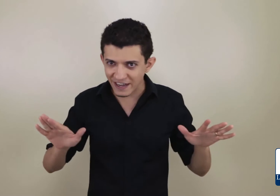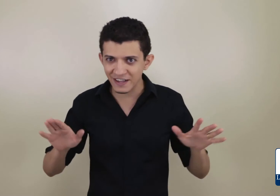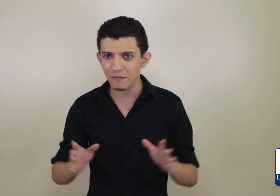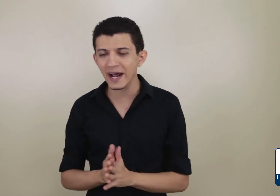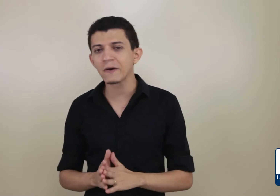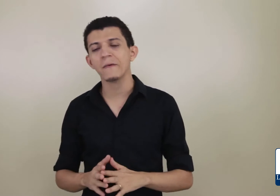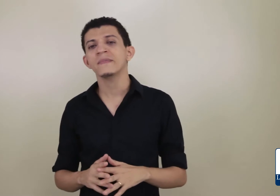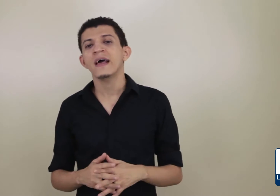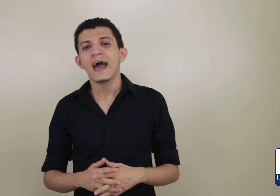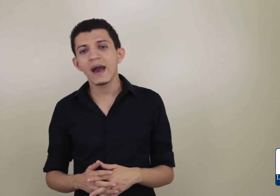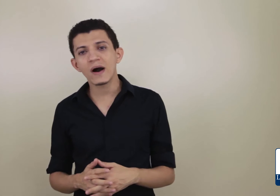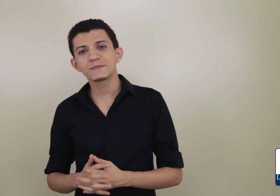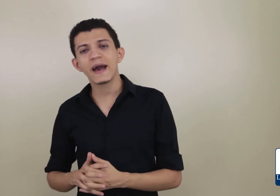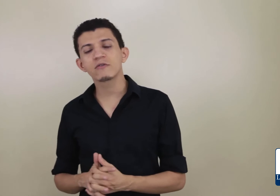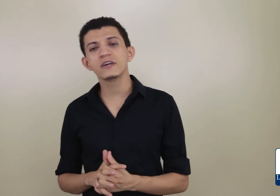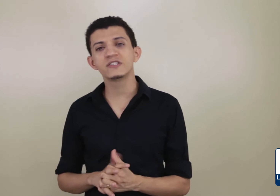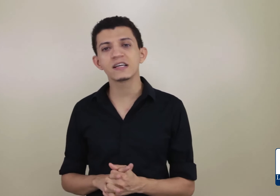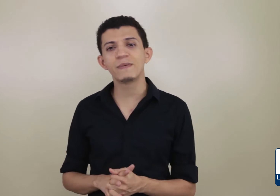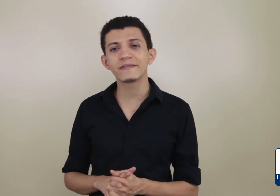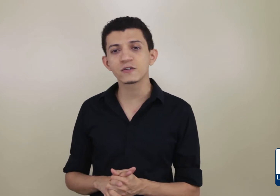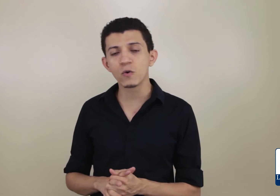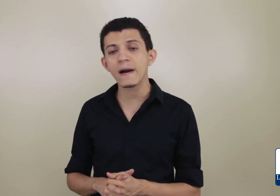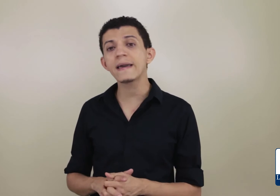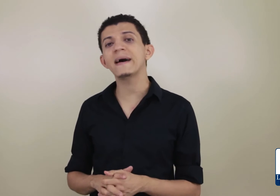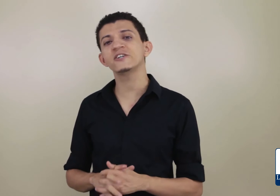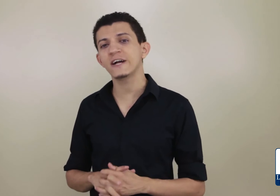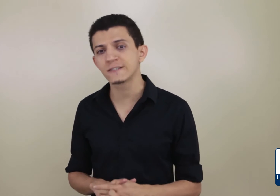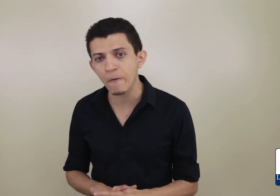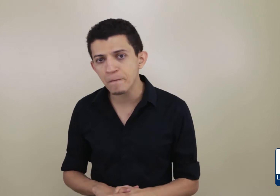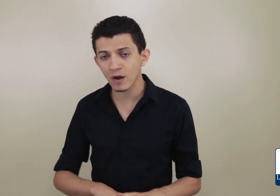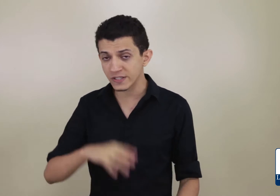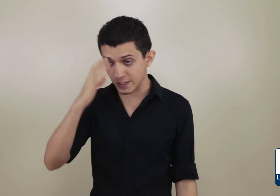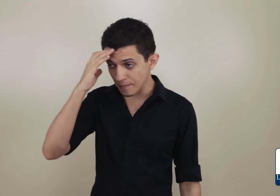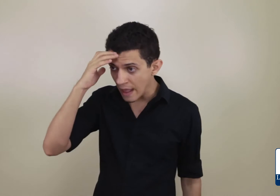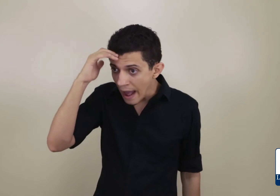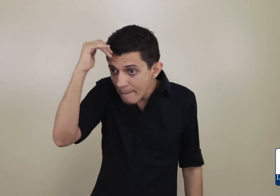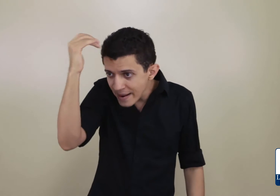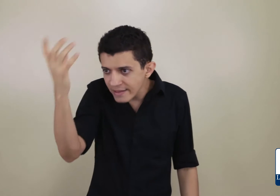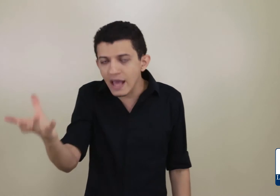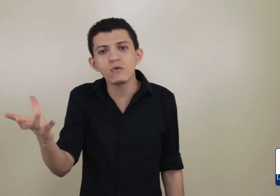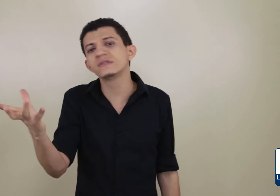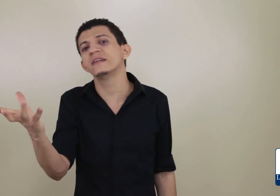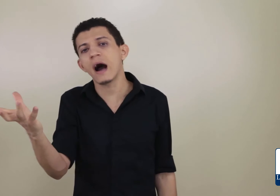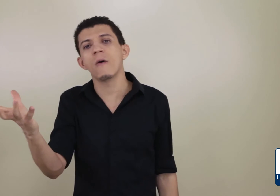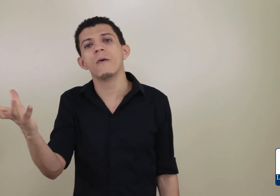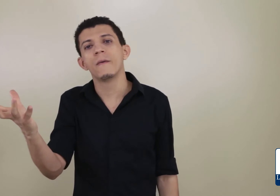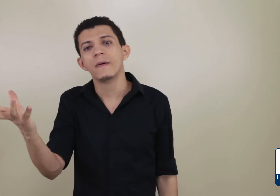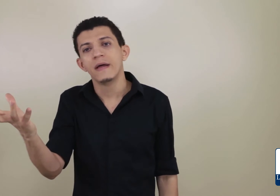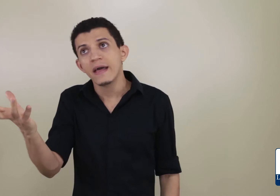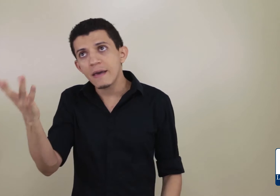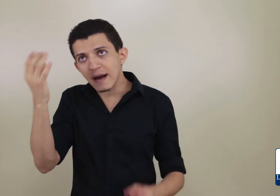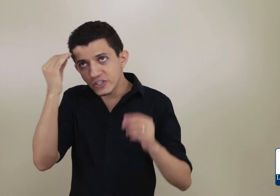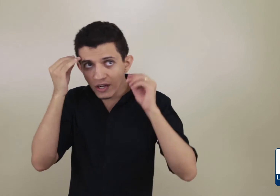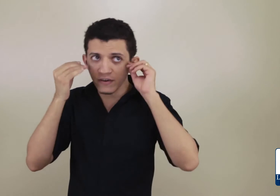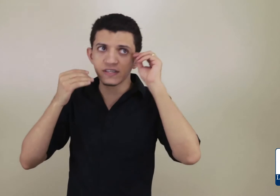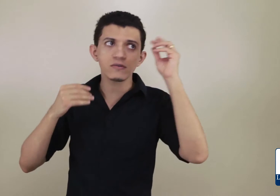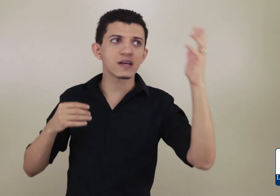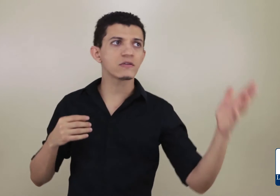ficar dando branco, é o aspecto que desrespeita a sua imaginação. Ou seja, aprendeu um sinal? Imagina você usando